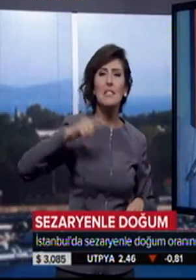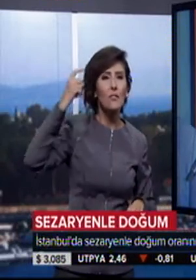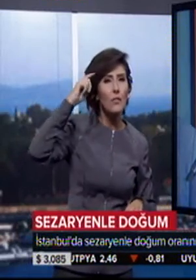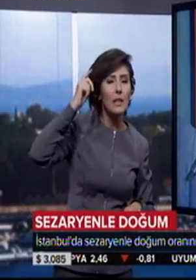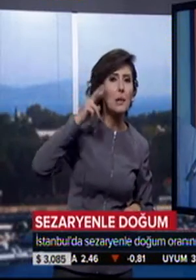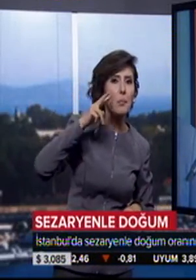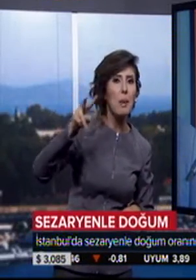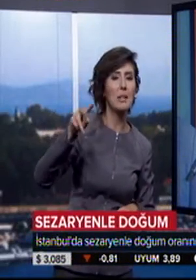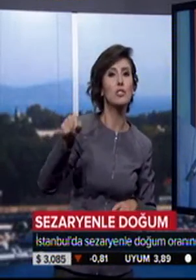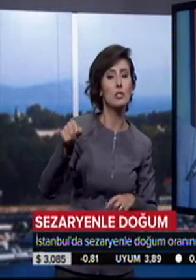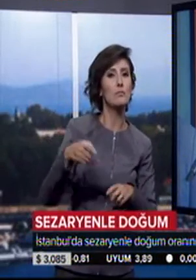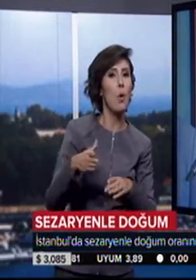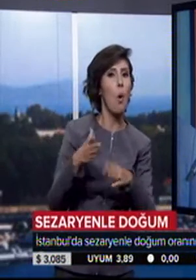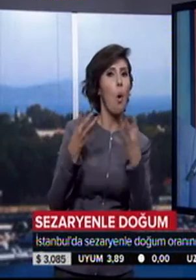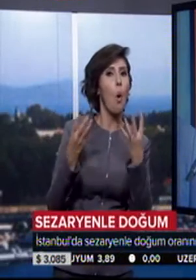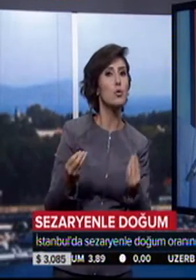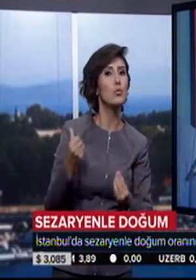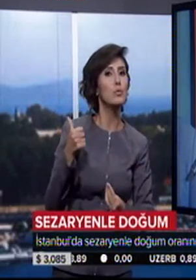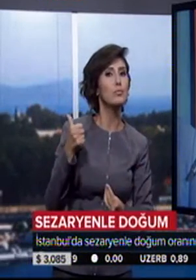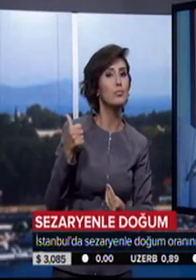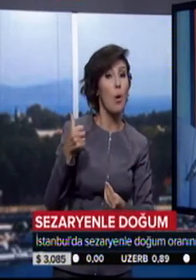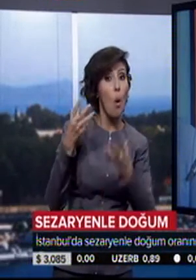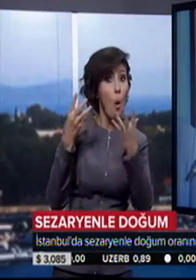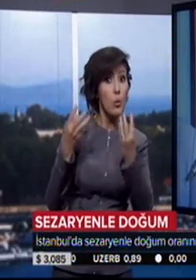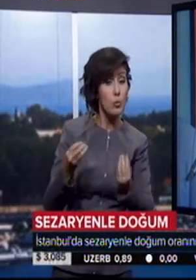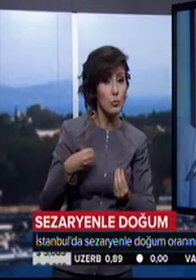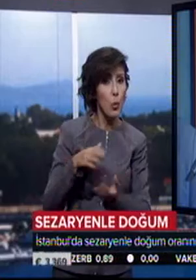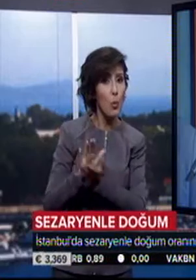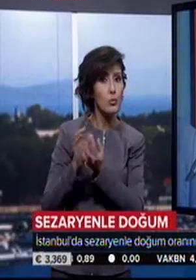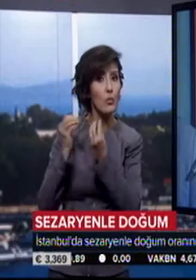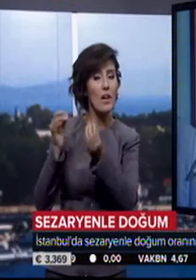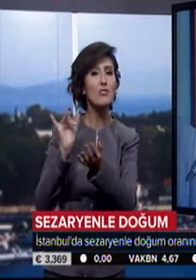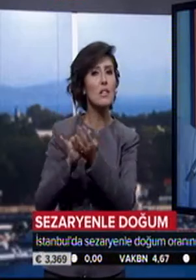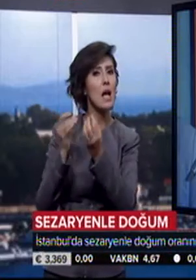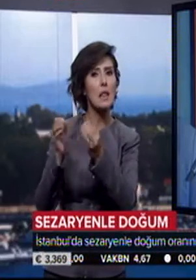olduğunu söylüyoruz. Olumlu yapana ödüllendireceğiz, cezalandırmayacağız kimseyi.